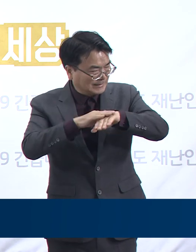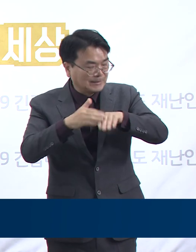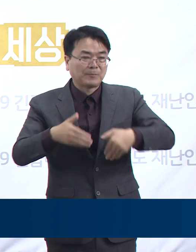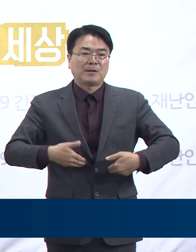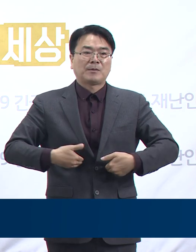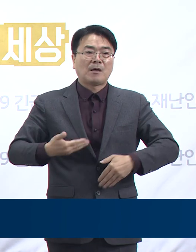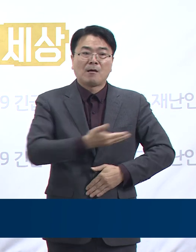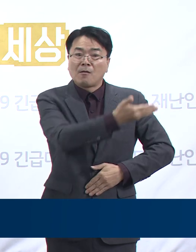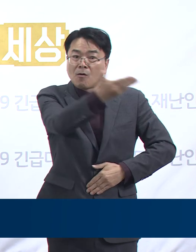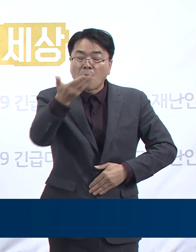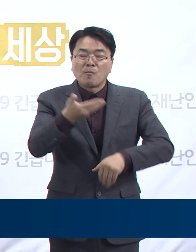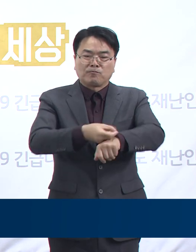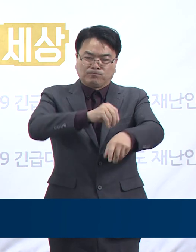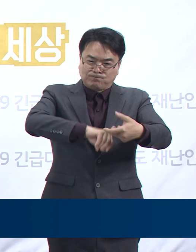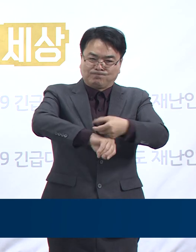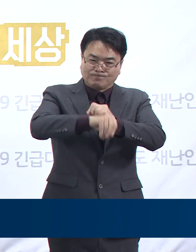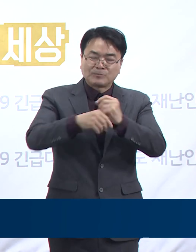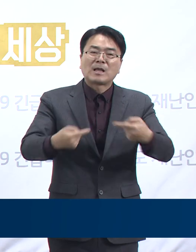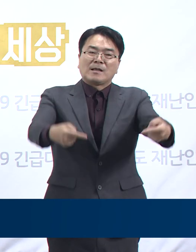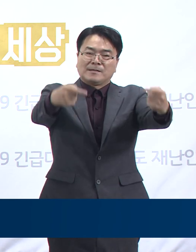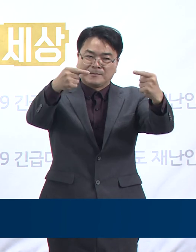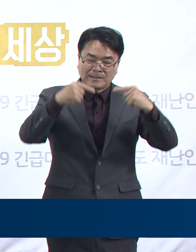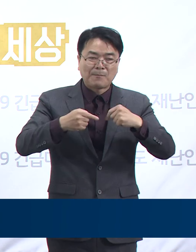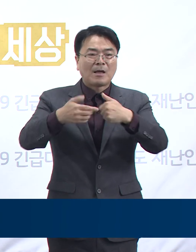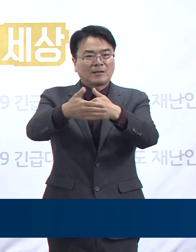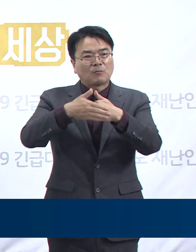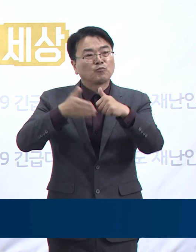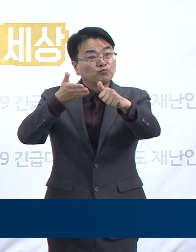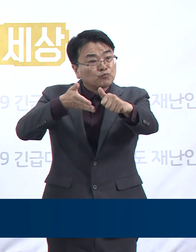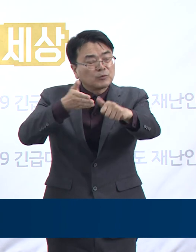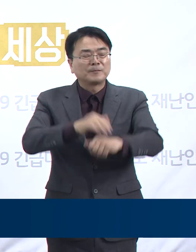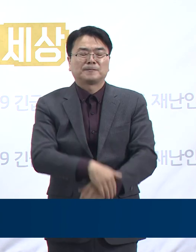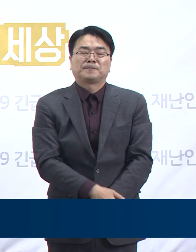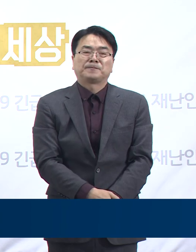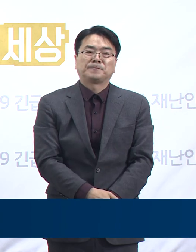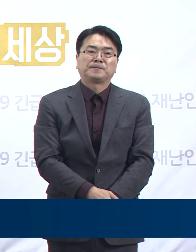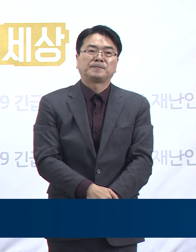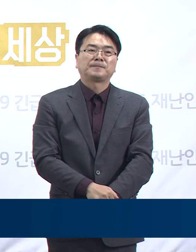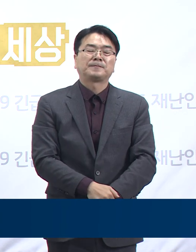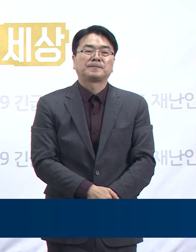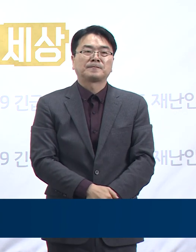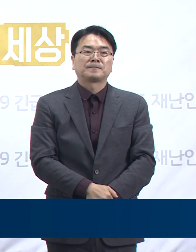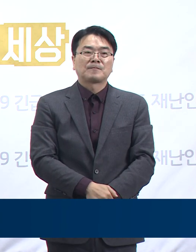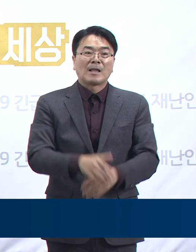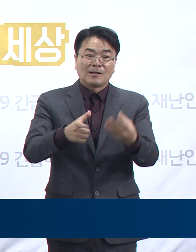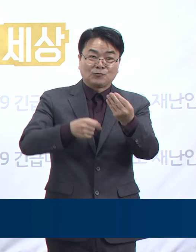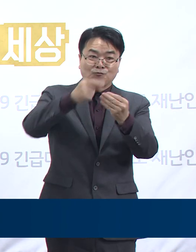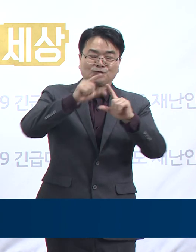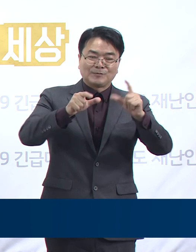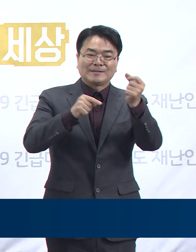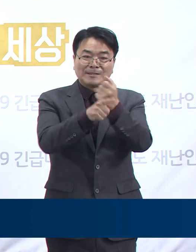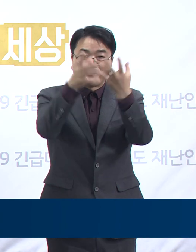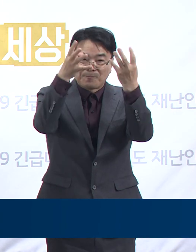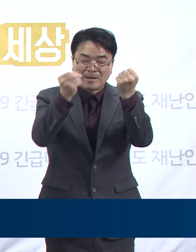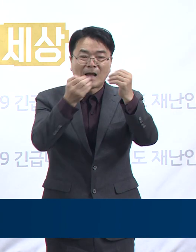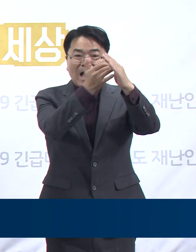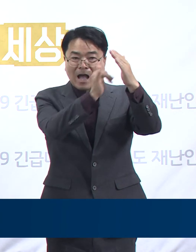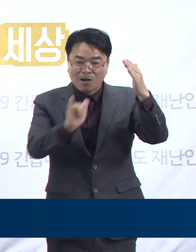여러분의 적극적인 참여와 협조를 다시 한번 당부드립니다. 뜻깊은 추석 명절 각